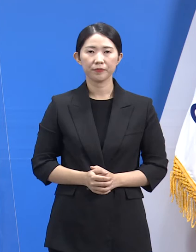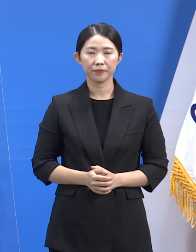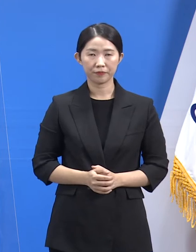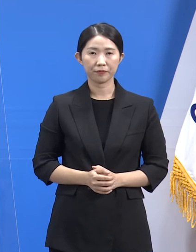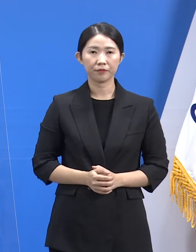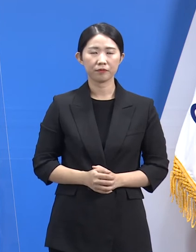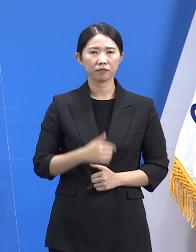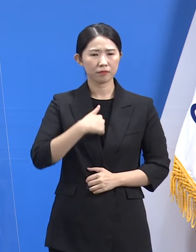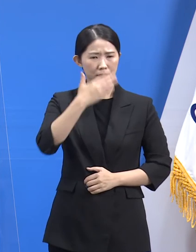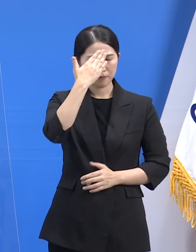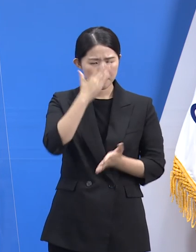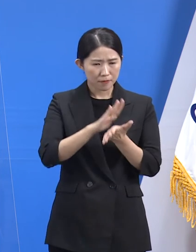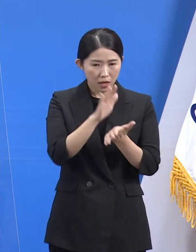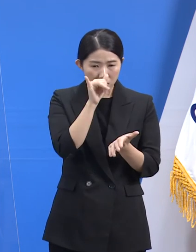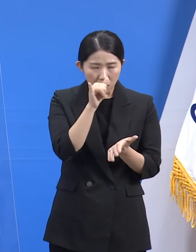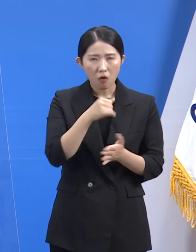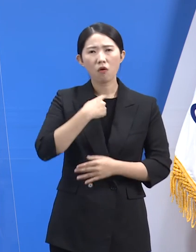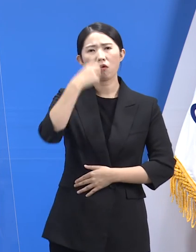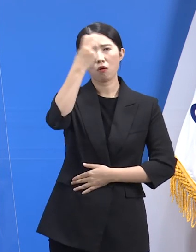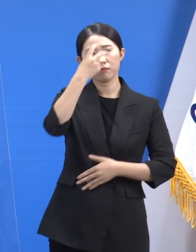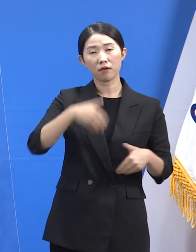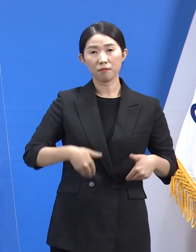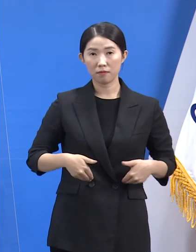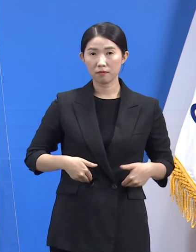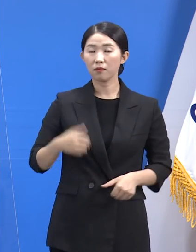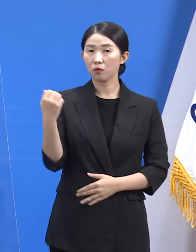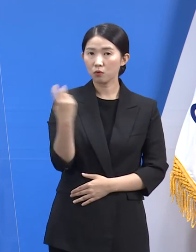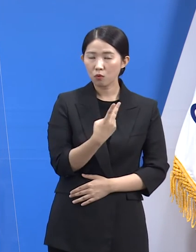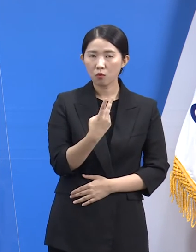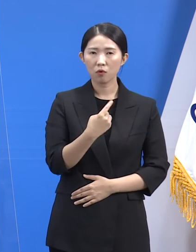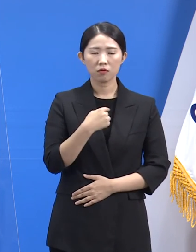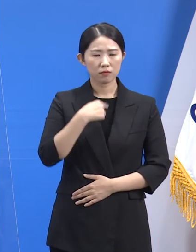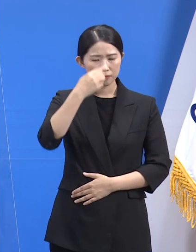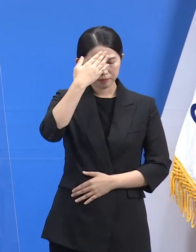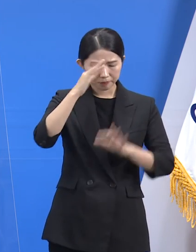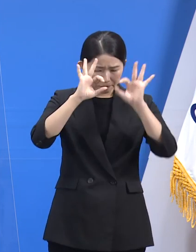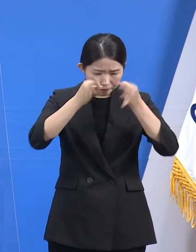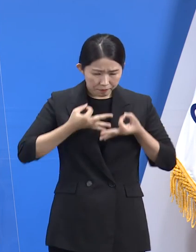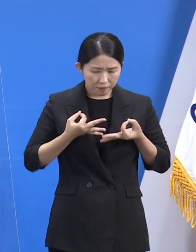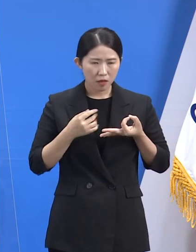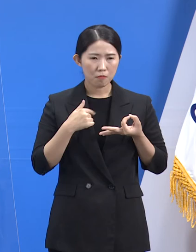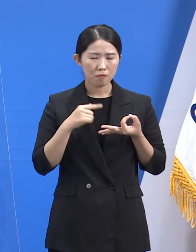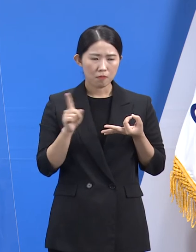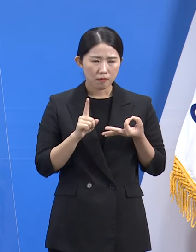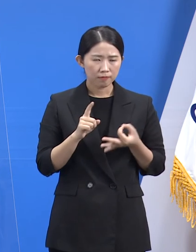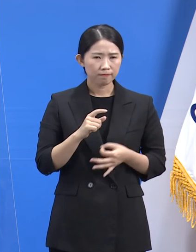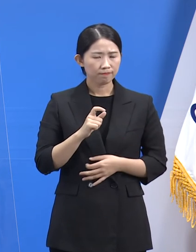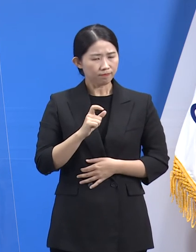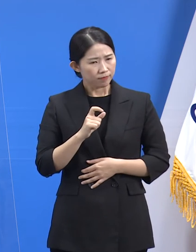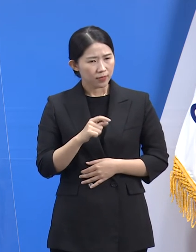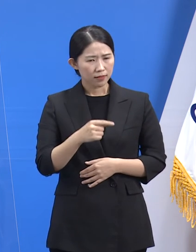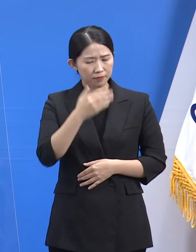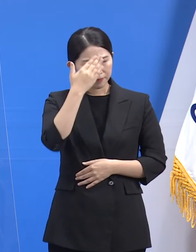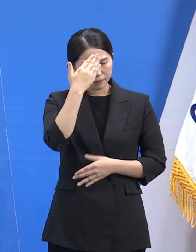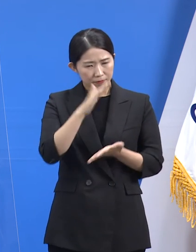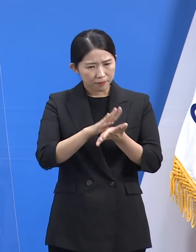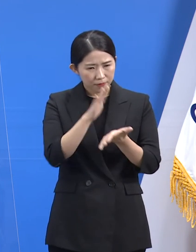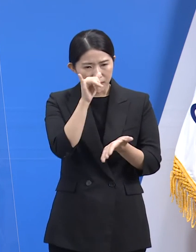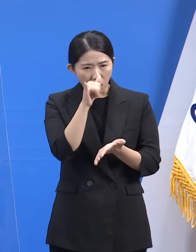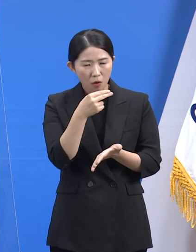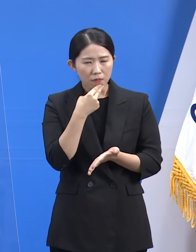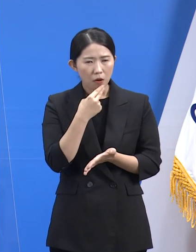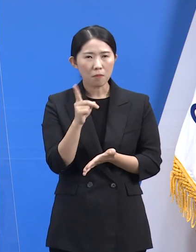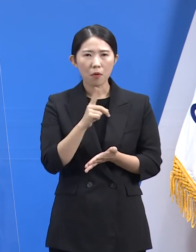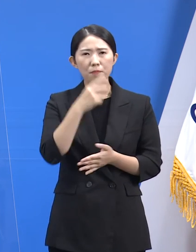이는 정상 발행 시 신속히 검사를 받는 것과 치속적인 정상 스크린을 통해 유증자를 선별하는 것이 중요하다는 점을